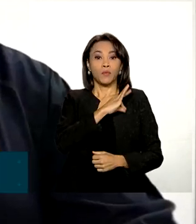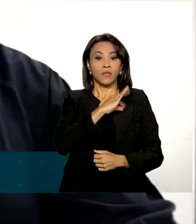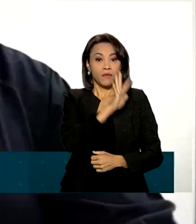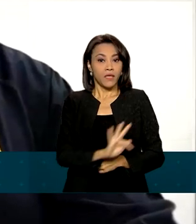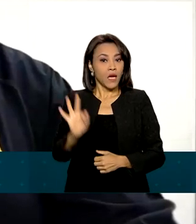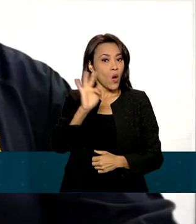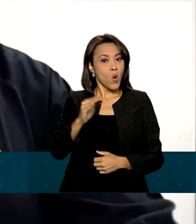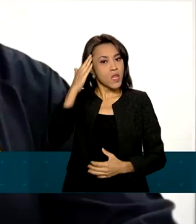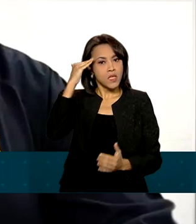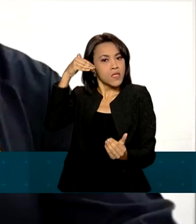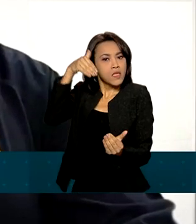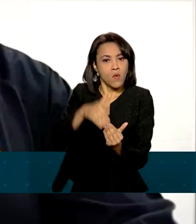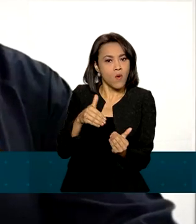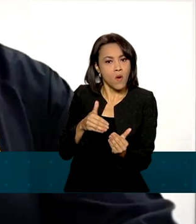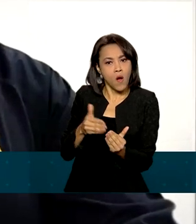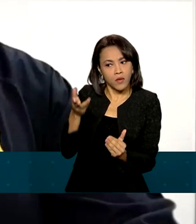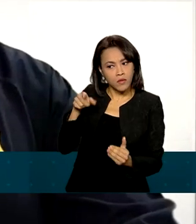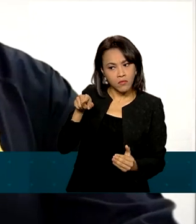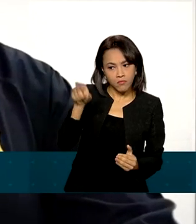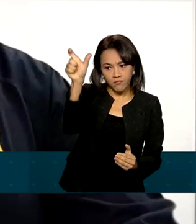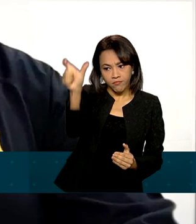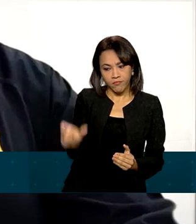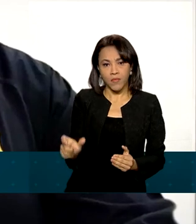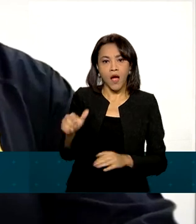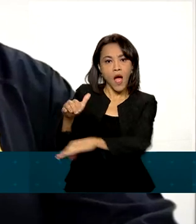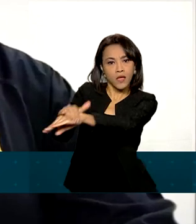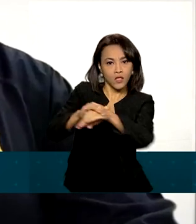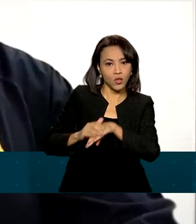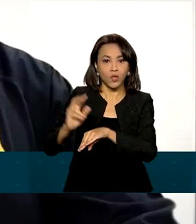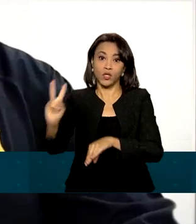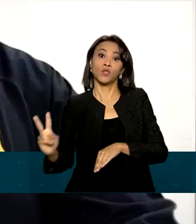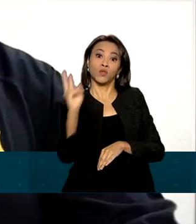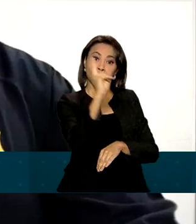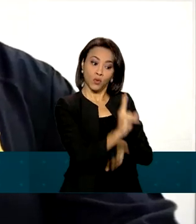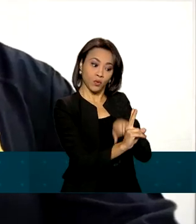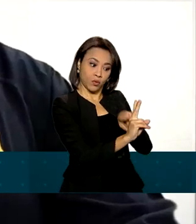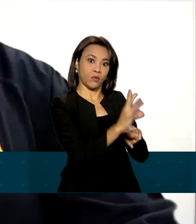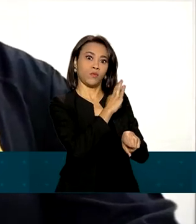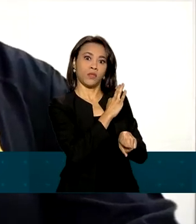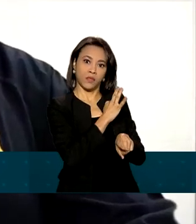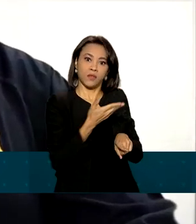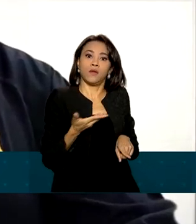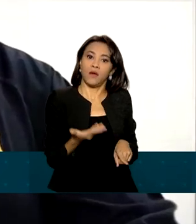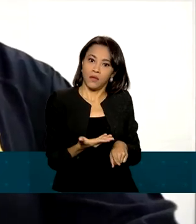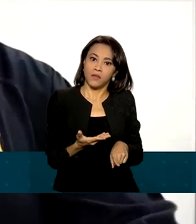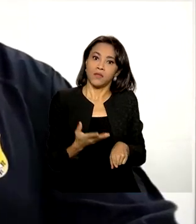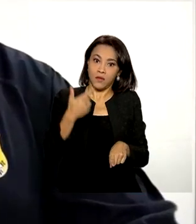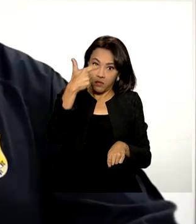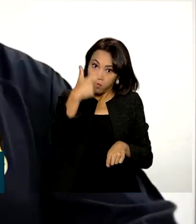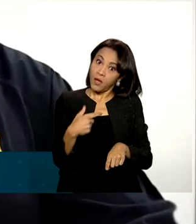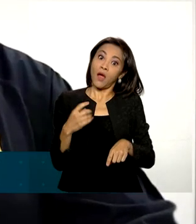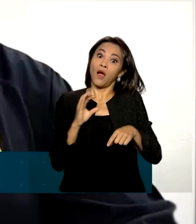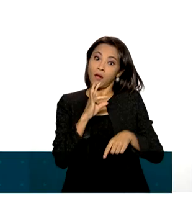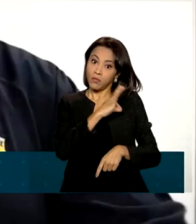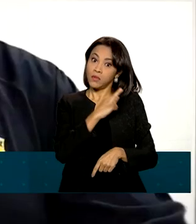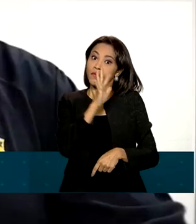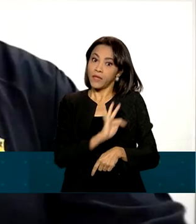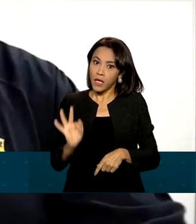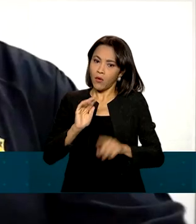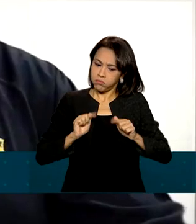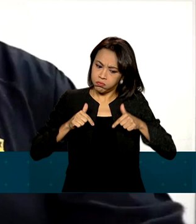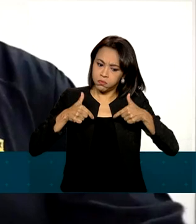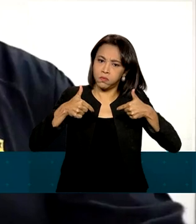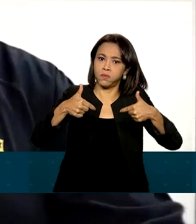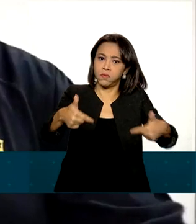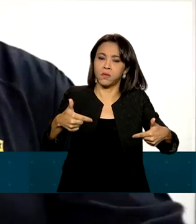afronta aos direitos humanos, sendo uma das instituições que mais atua diretamente nessa causa. Neste